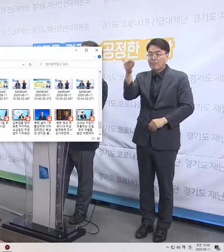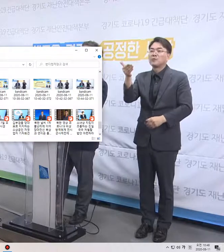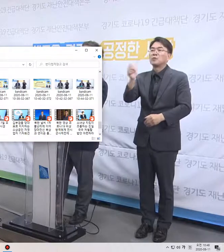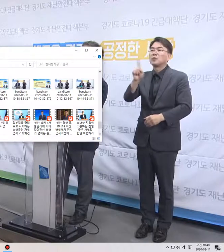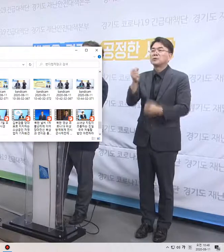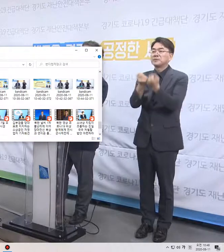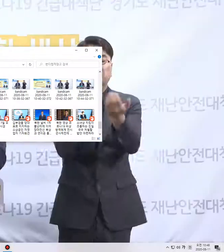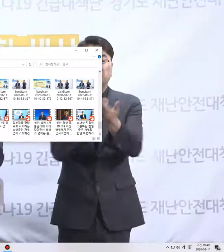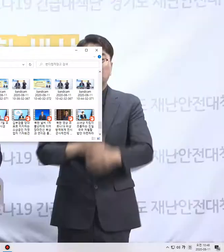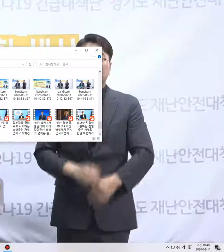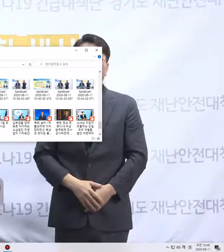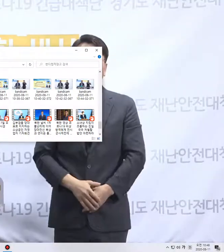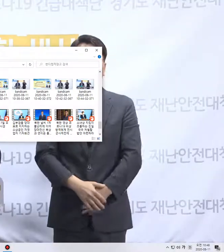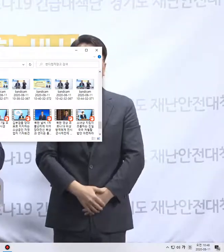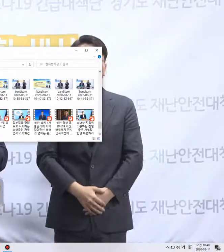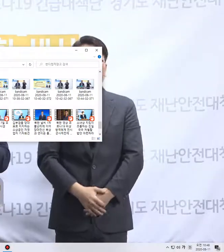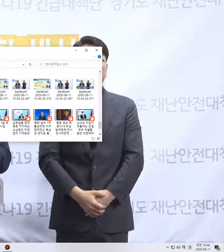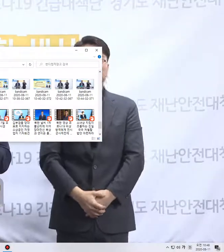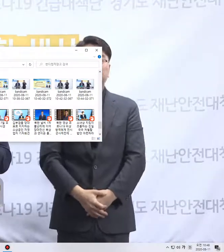부탁드리겠습니다.